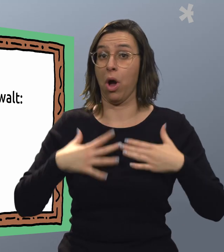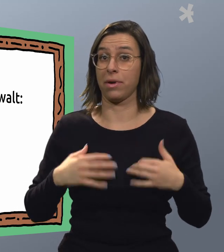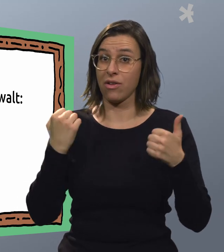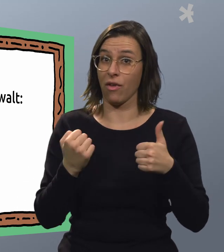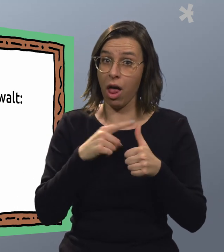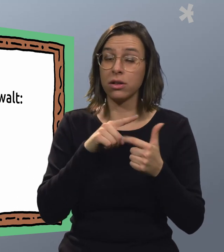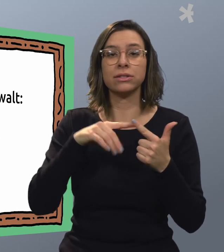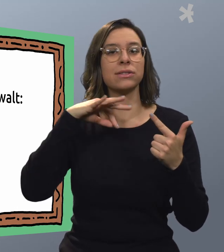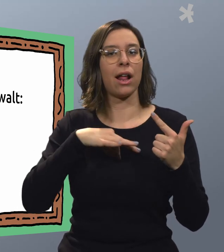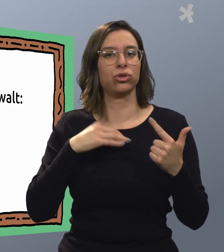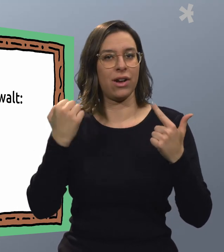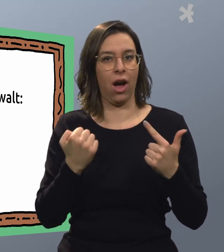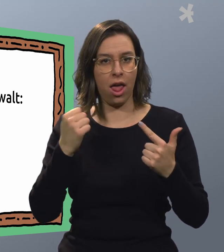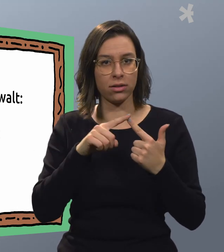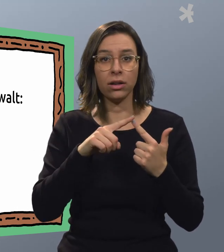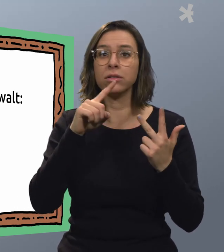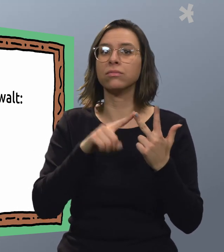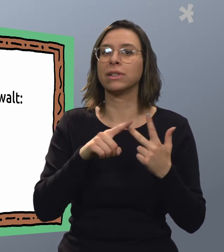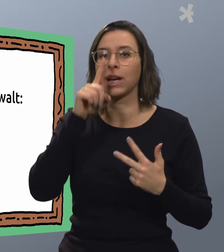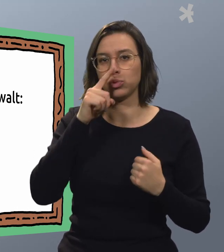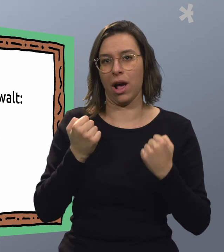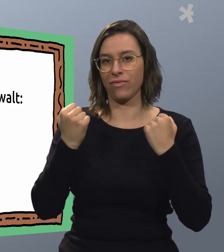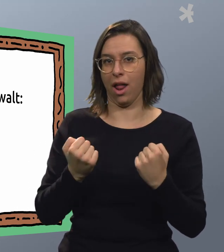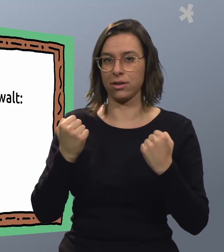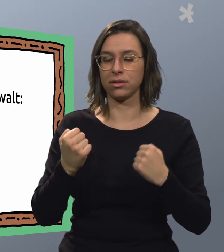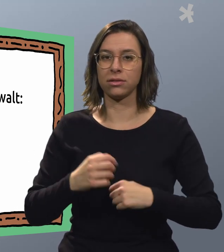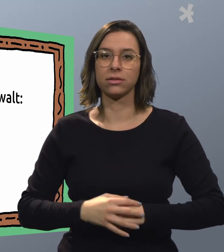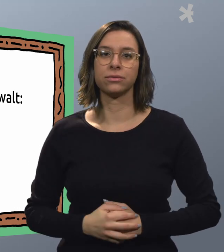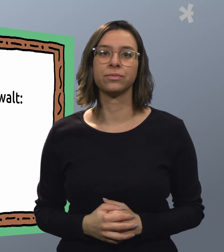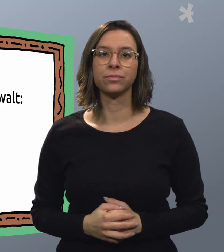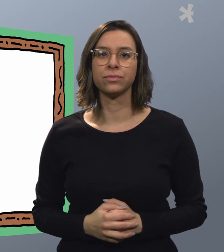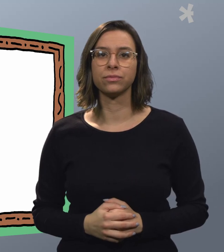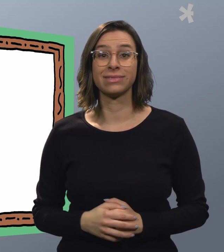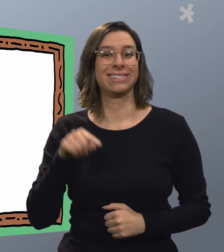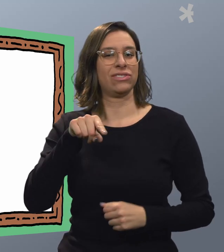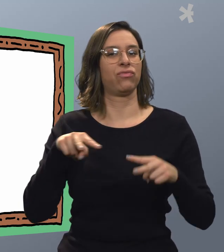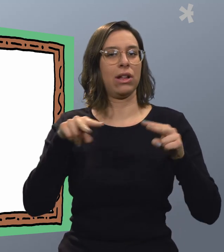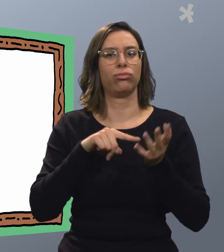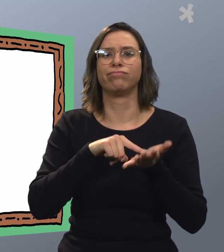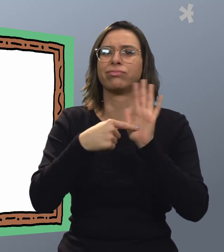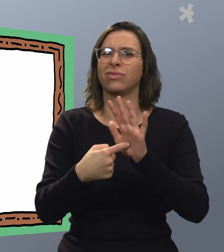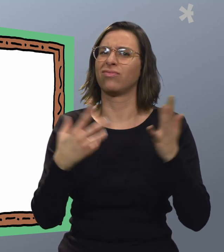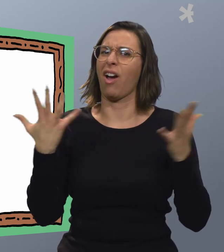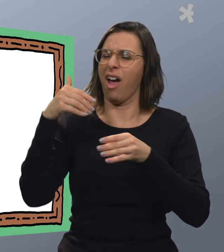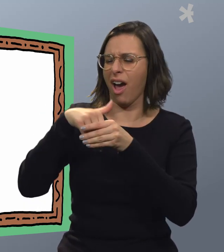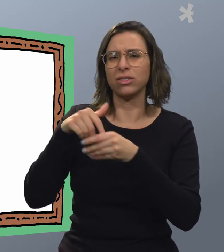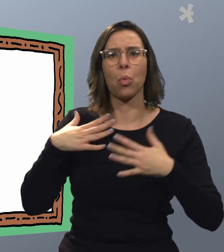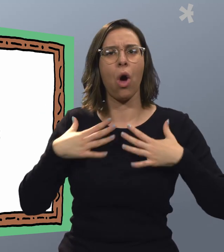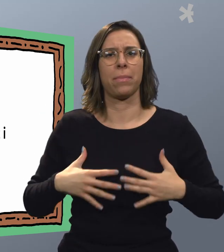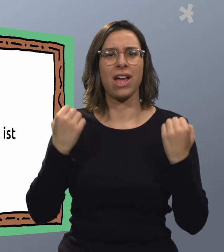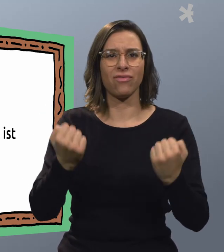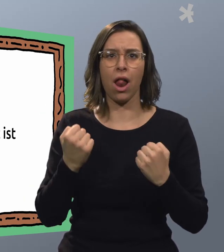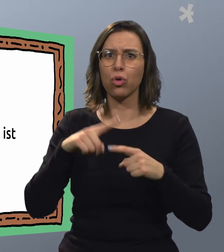Körperliche Gewalt, seelische Gewalt, sexuelle Gewalt. Dieses Video zeigt, was